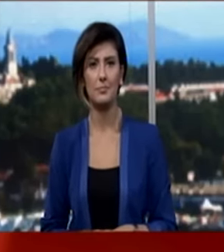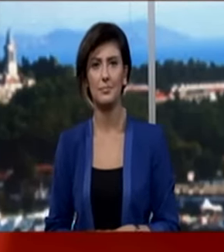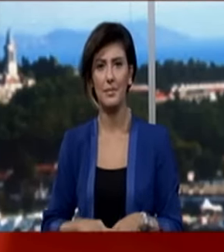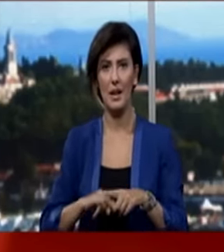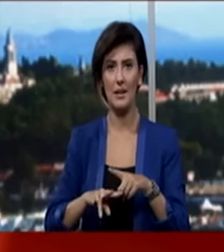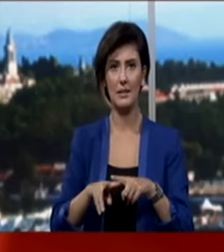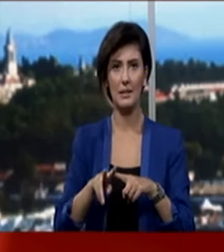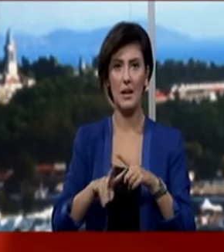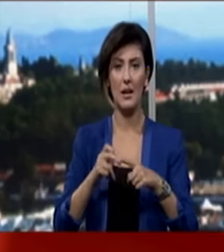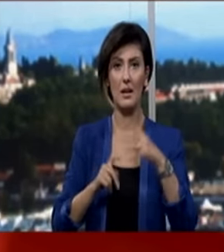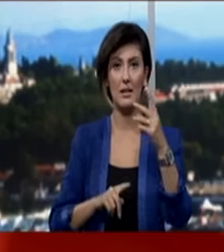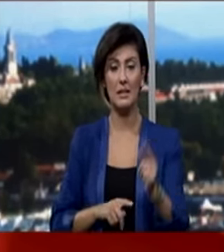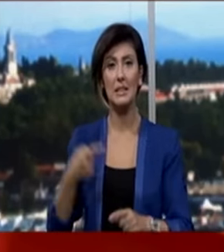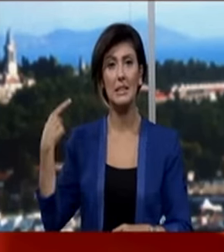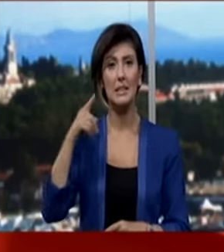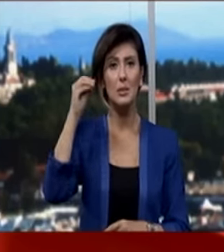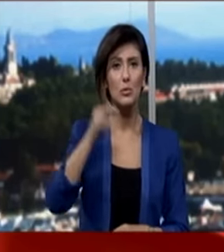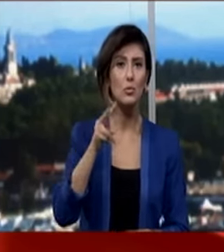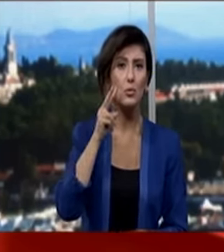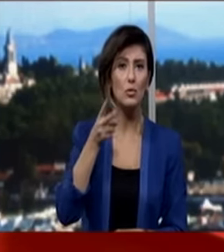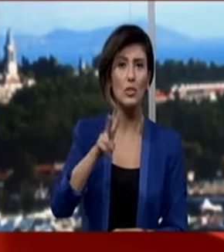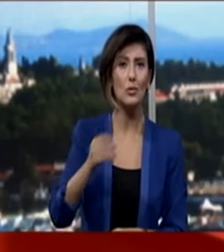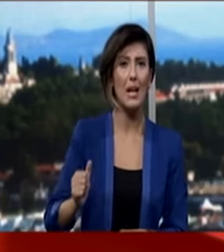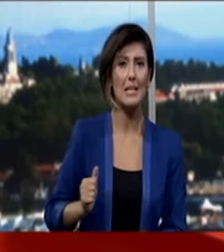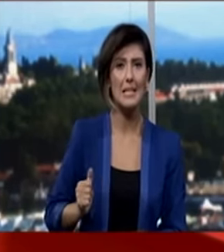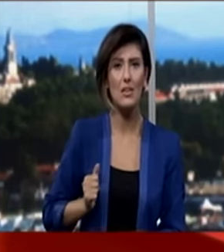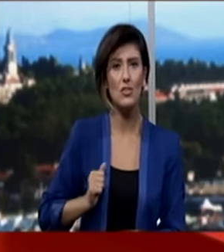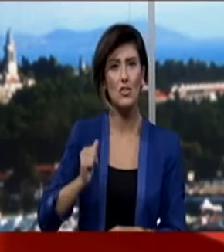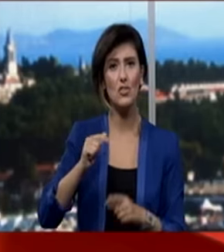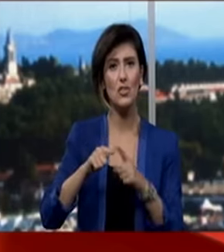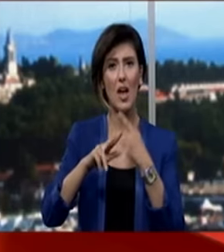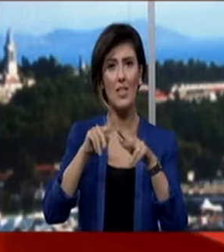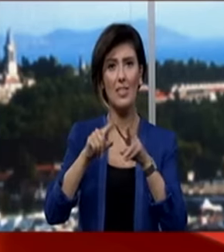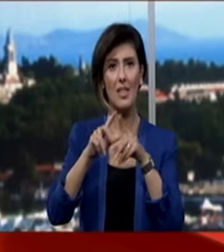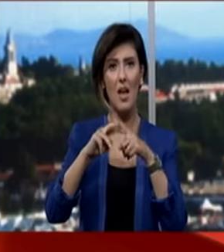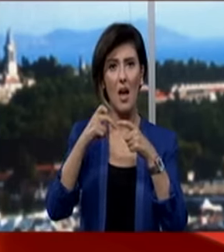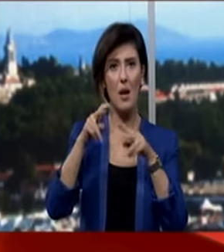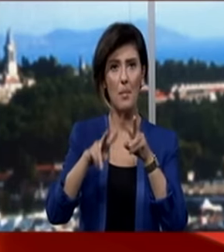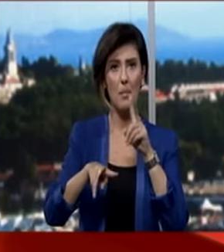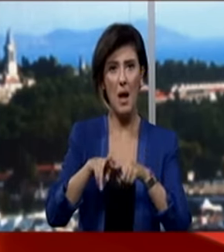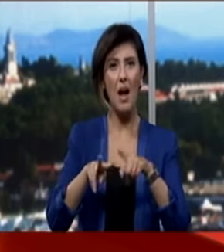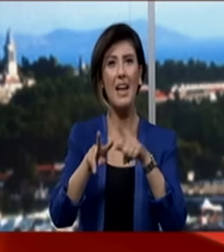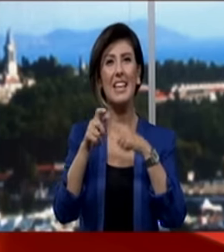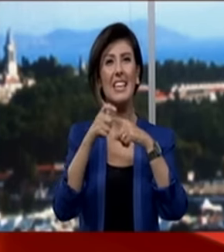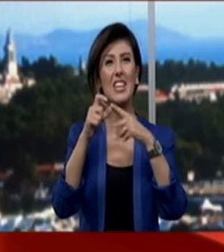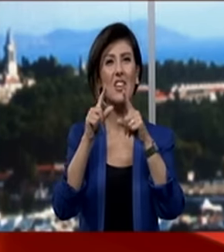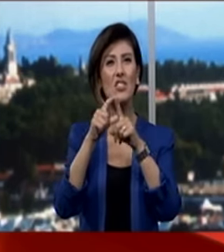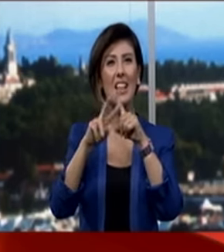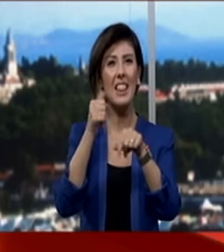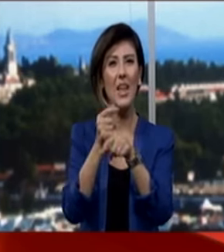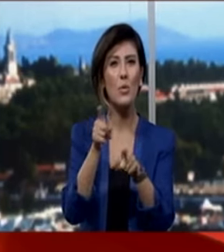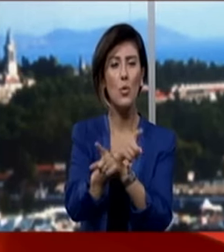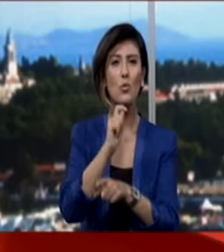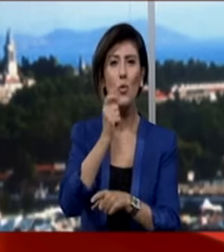Hakkari'de yıldırım düşmesi sonucu şehit olan askerlerden jandarma uzman çavuş Nurullah Yeşildağ'ın Çorum'daki baba evinde